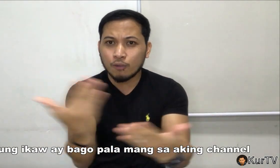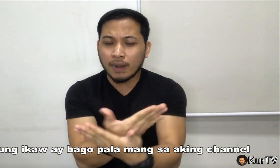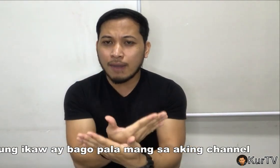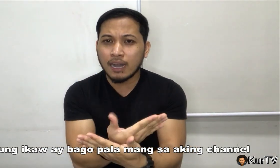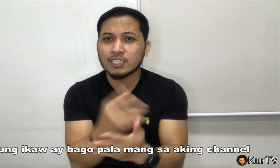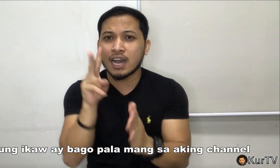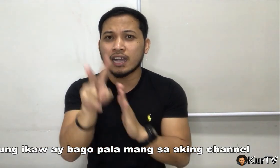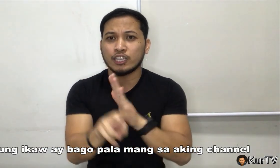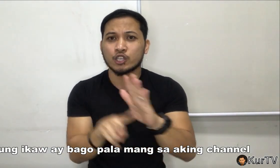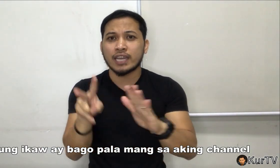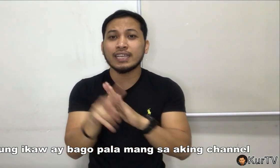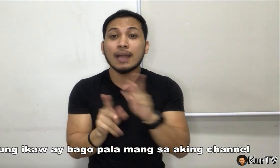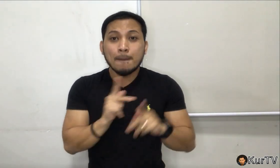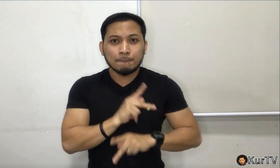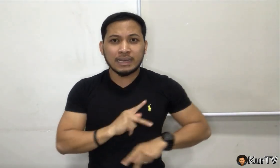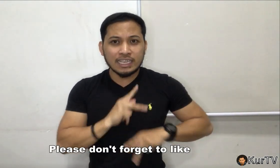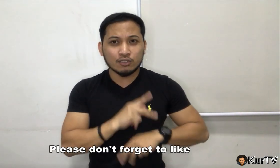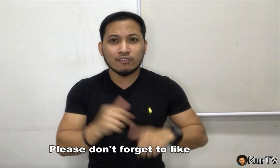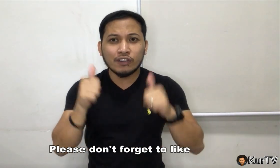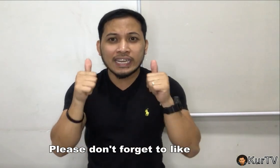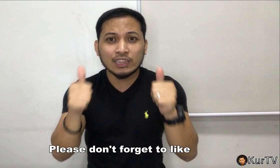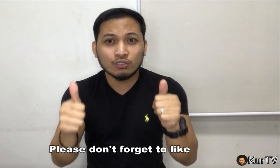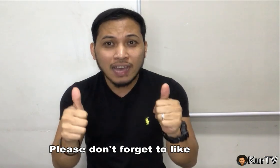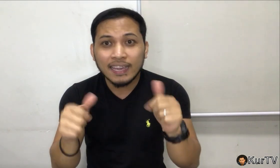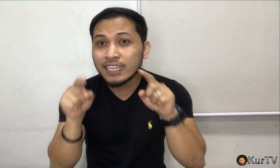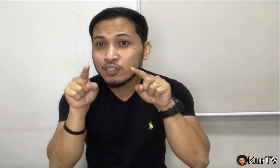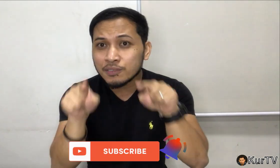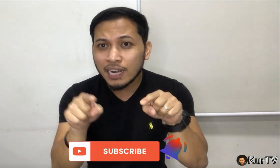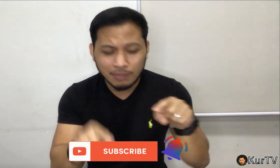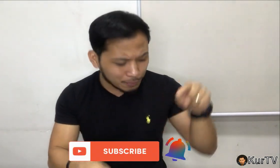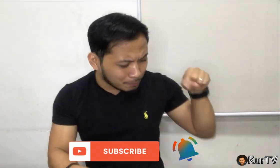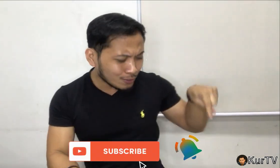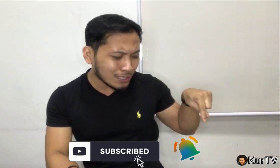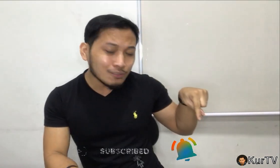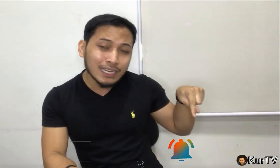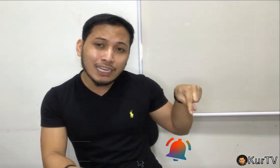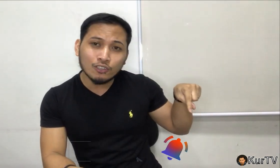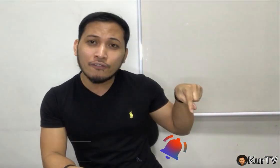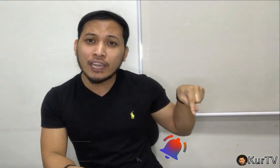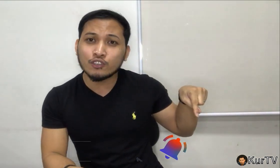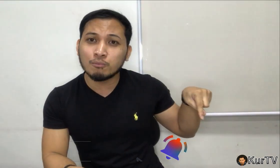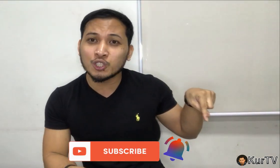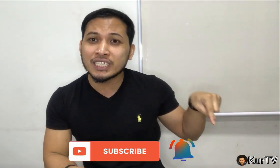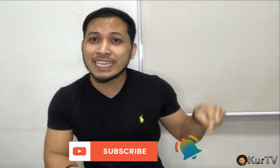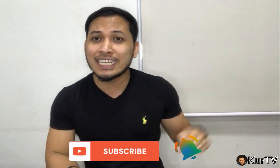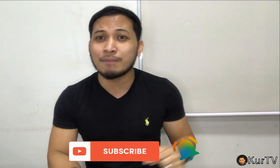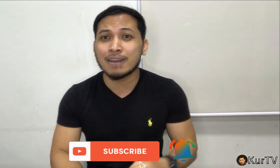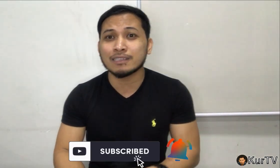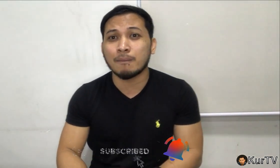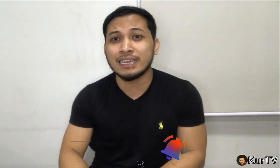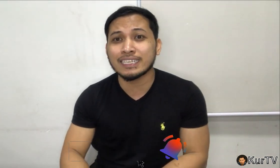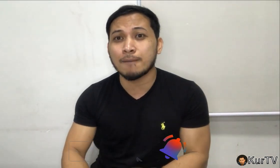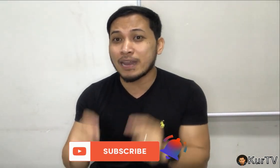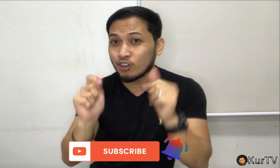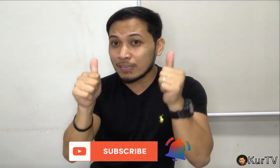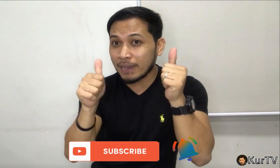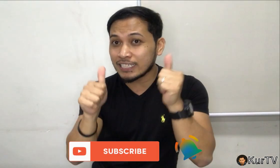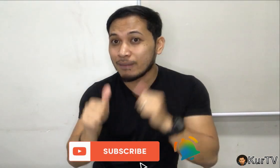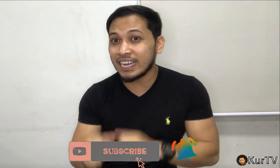bago pa lamang sa aking channel, please don't forget to like and subscribe tapos pinag-in mo rin ang notification button sa ilid para mas mabilis kang ma-notify sa mga